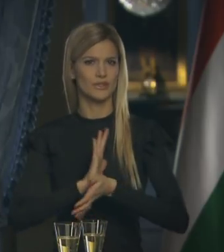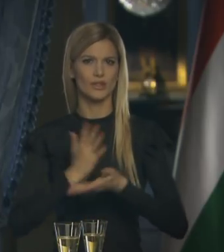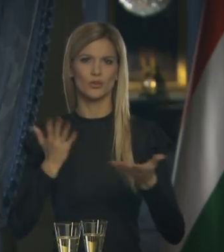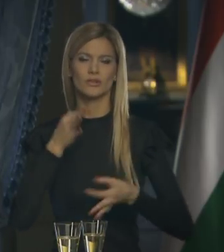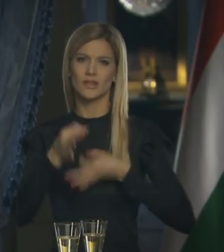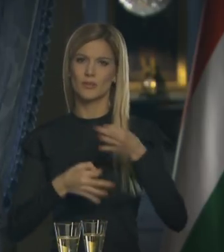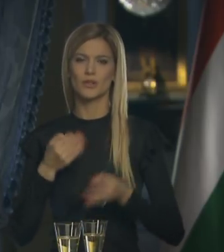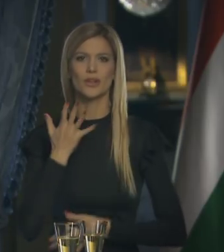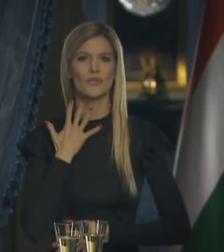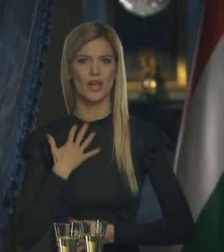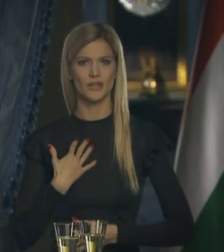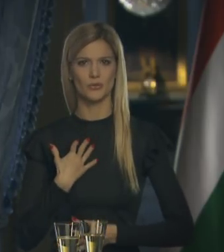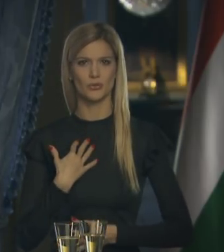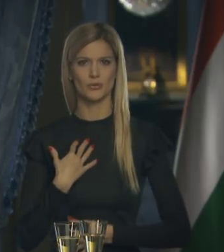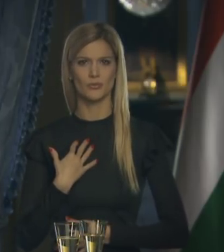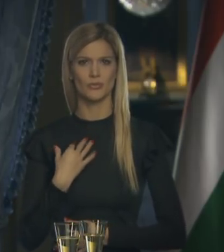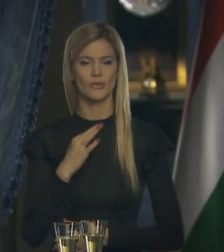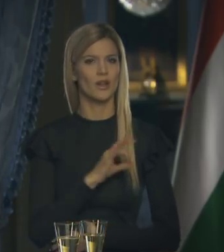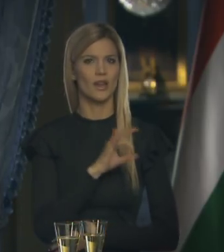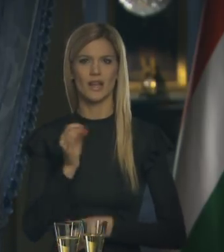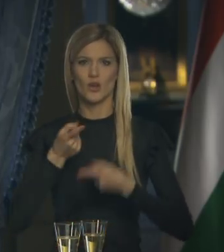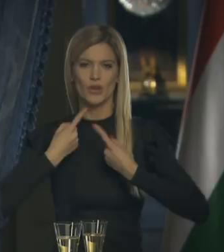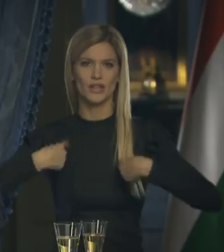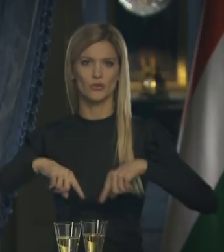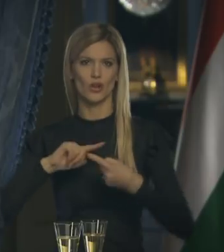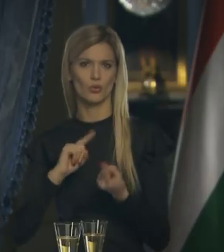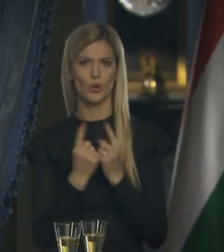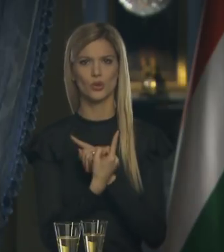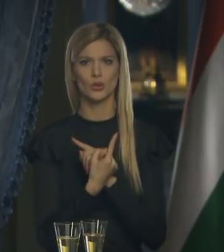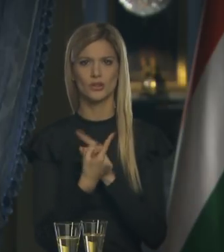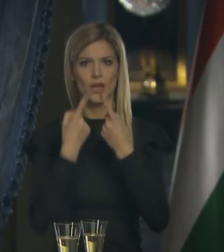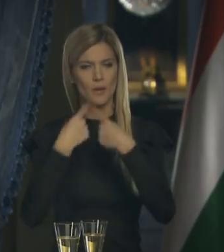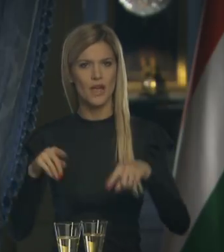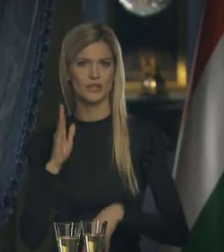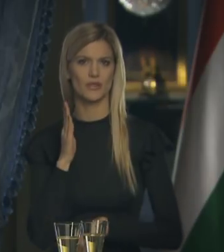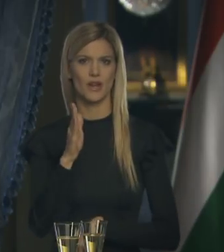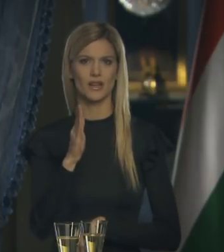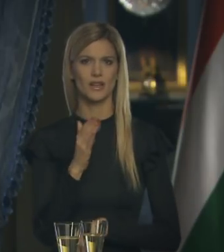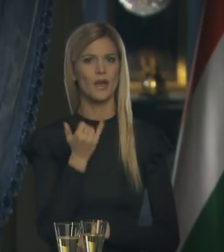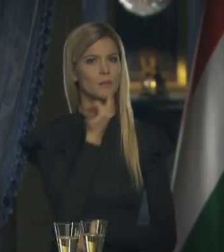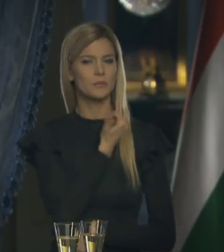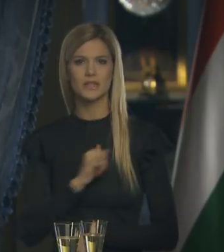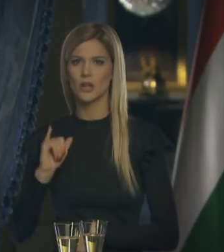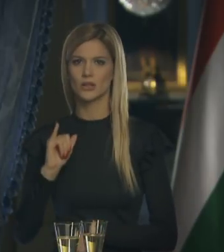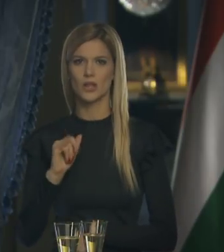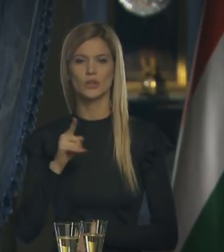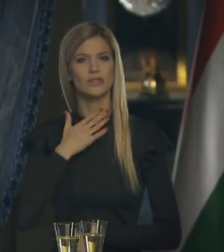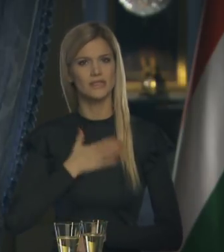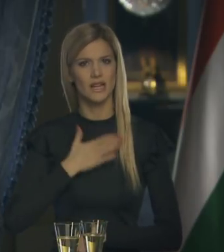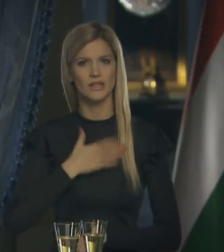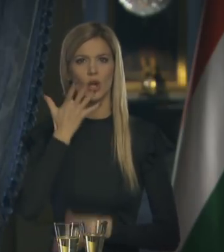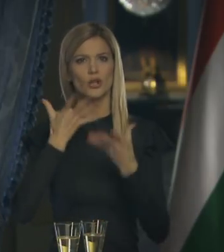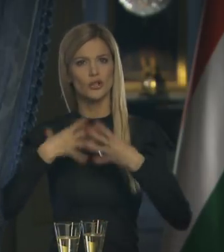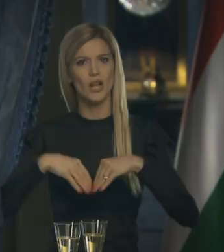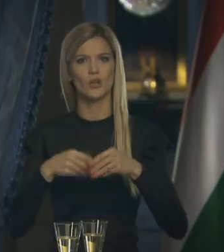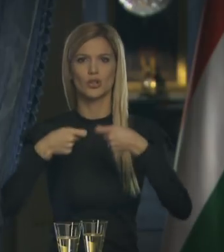hogy természetes vágyunk, legjobb énünkkel fordulni a másik felé. Mindannyian azt szeretnénk, ha családunk